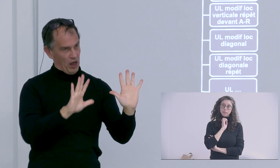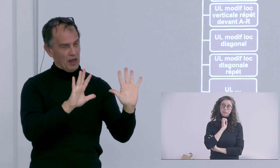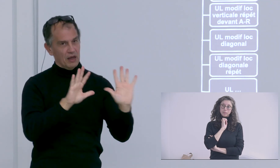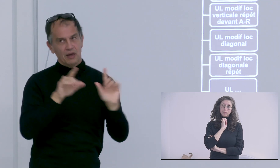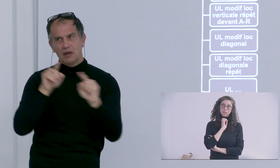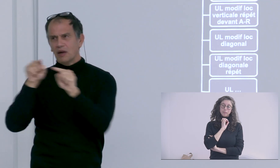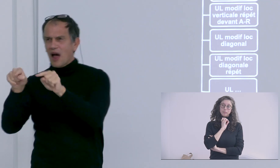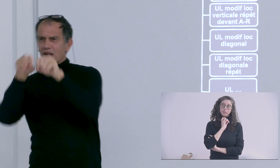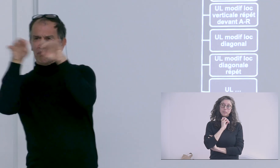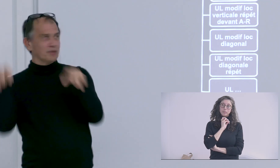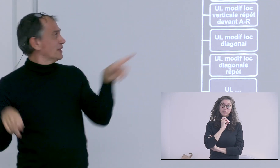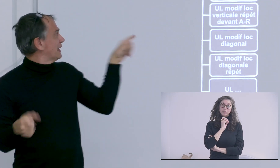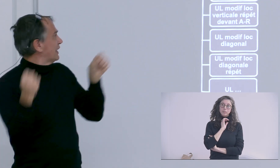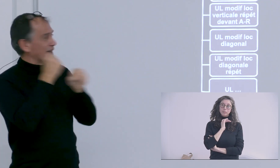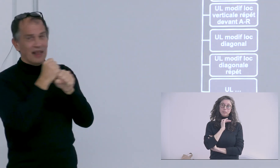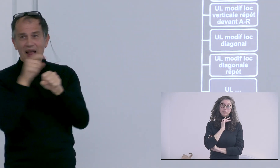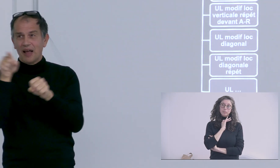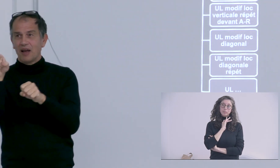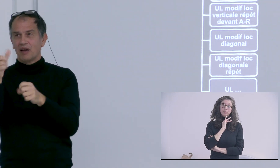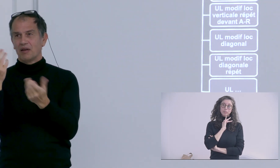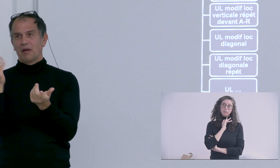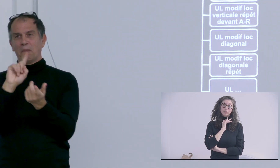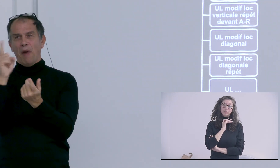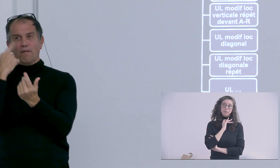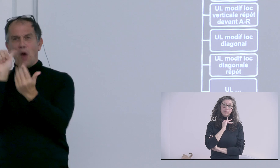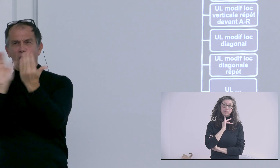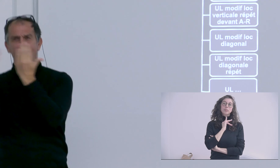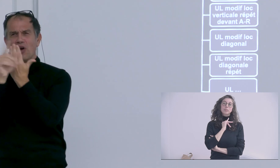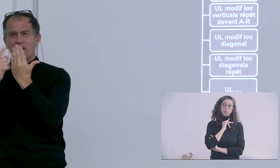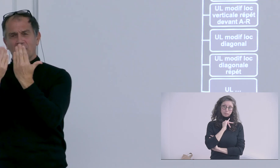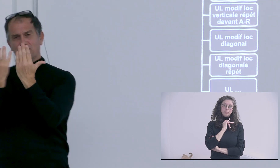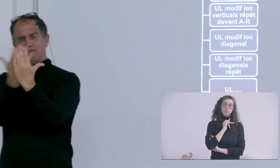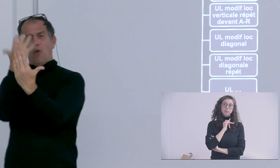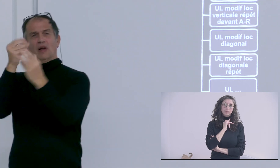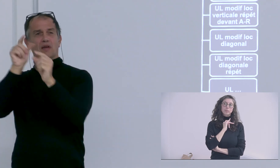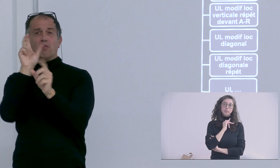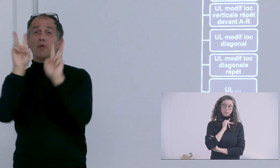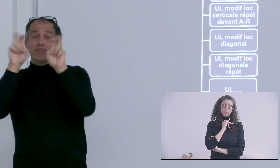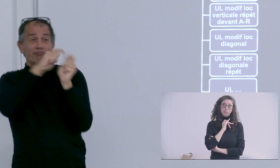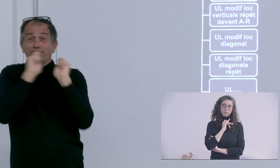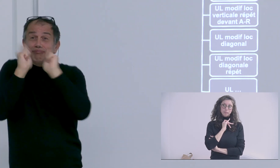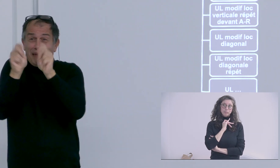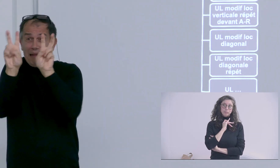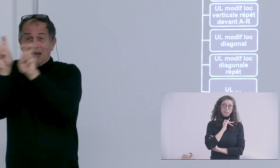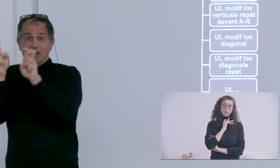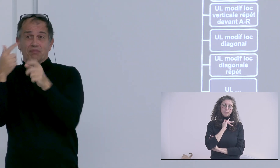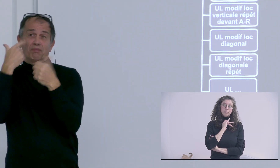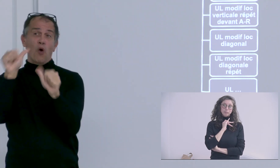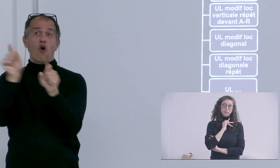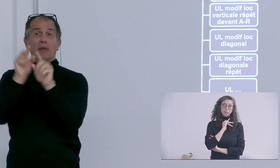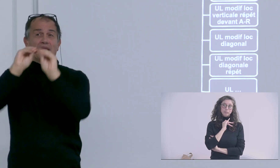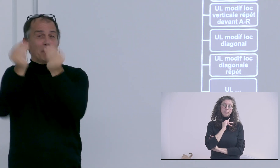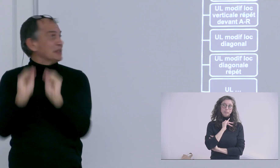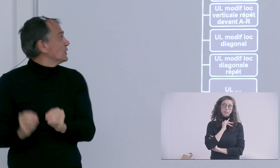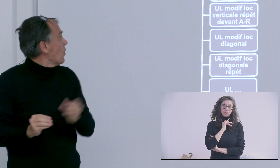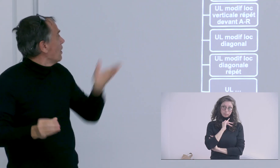décrire les langues des signes là vous créez une catégorie dans laquelle on met des noms